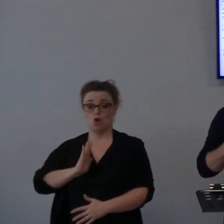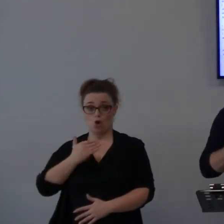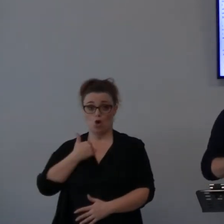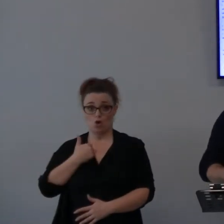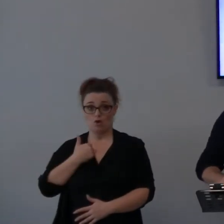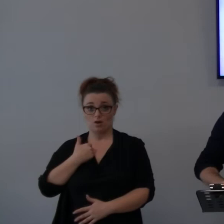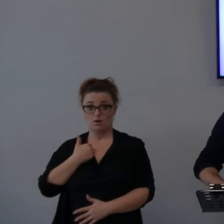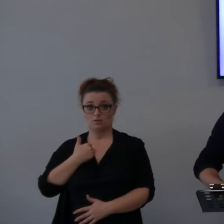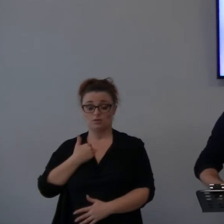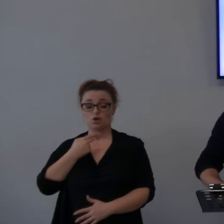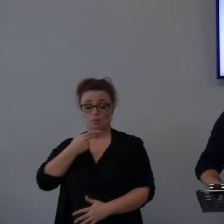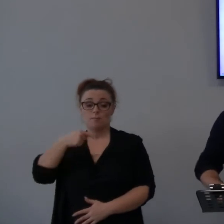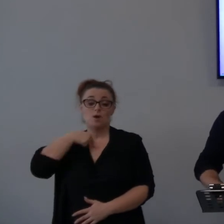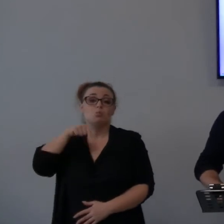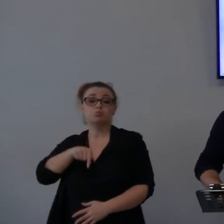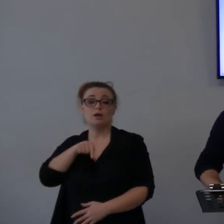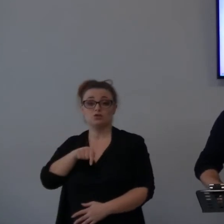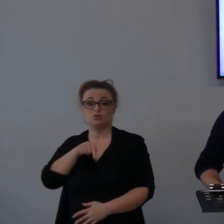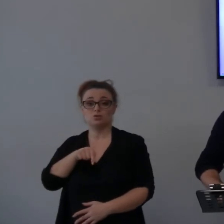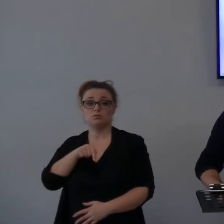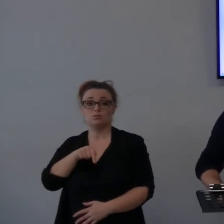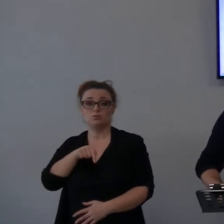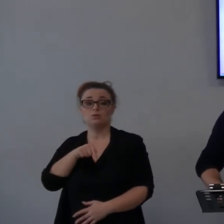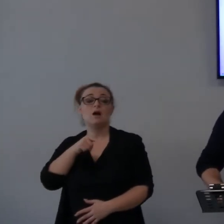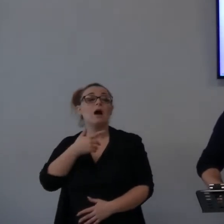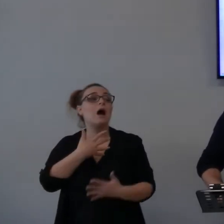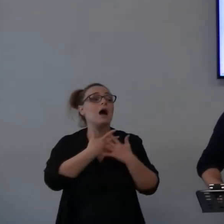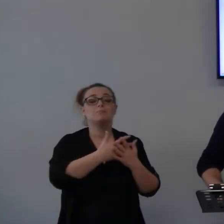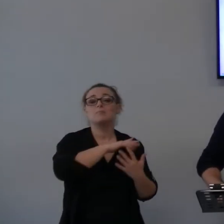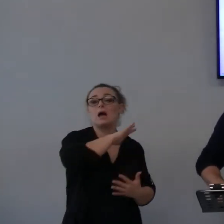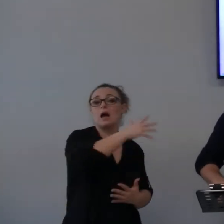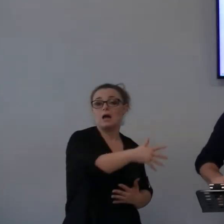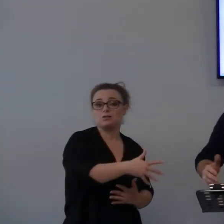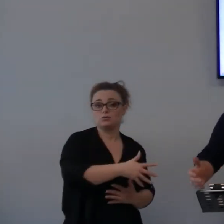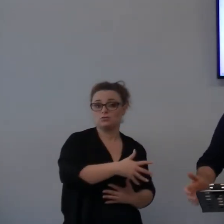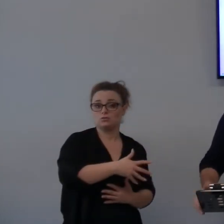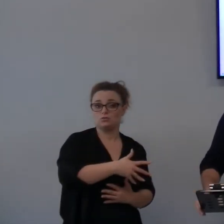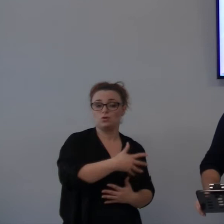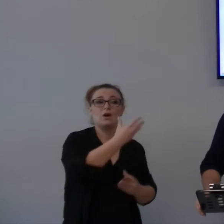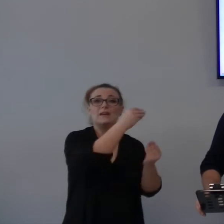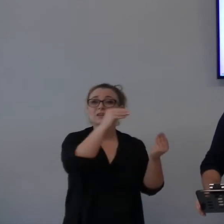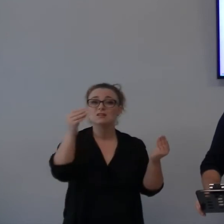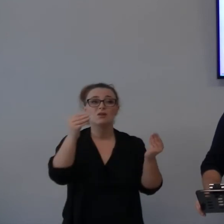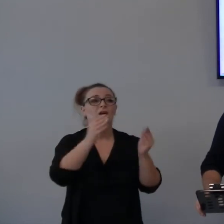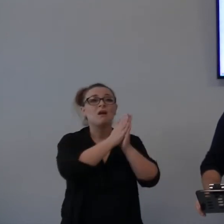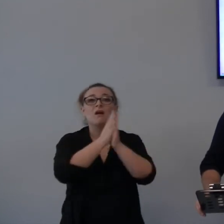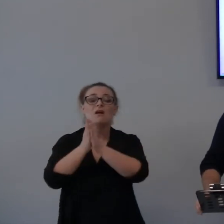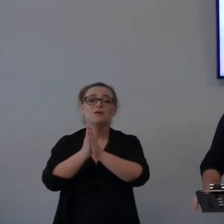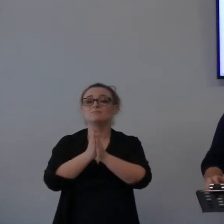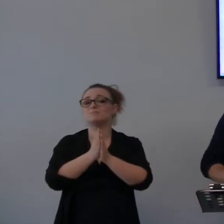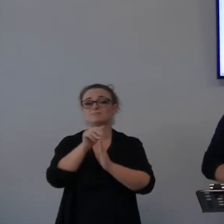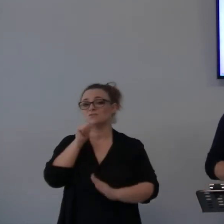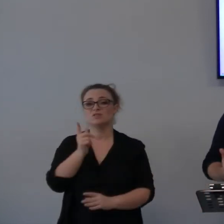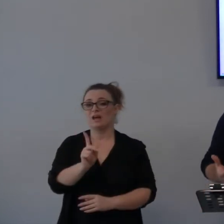darò la mia gloria ad un altro, né la lode che mi spetta agli ieri. Ovvero, che cos'è la gloria? La gloria